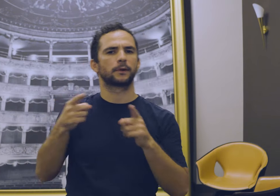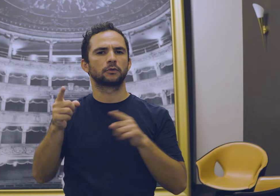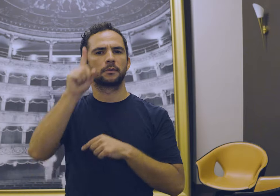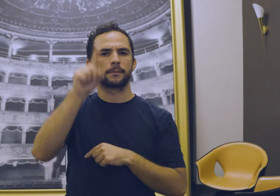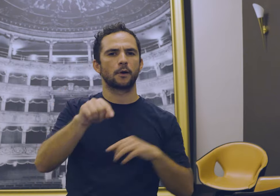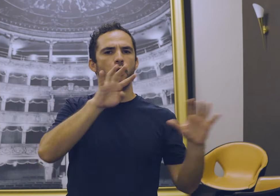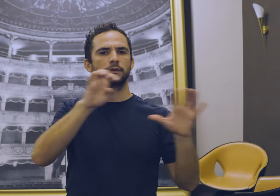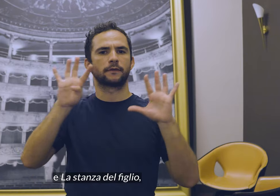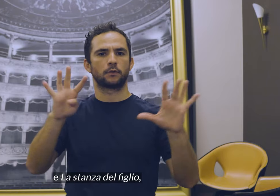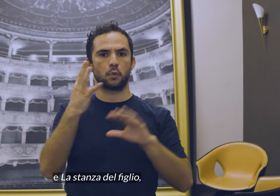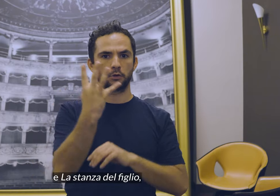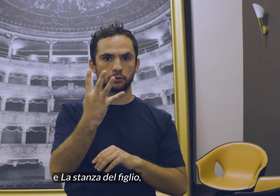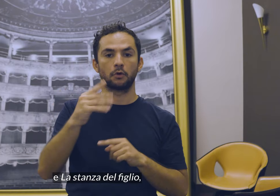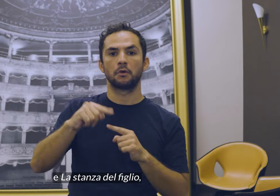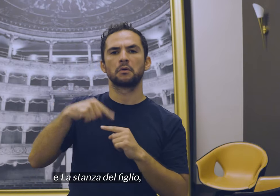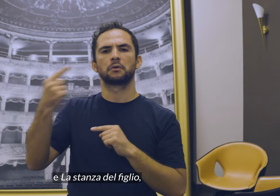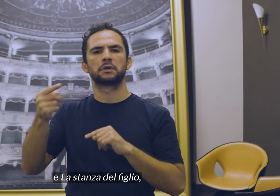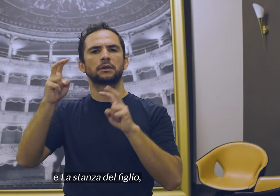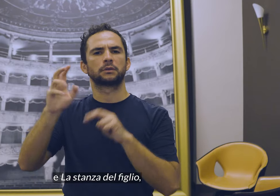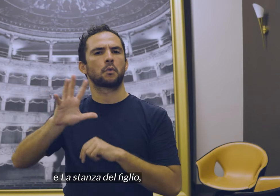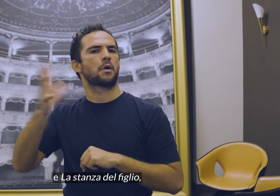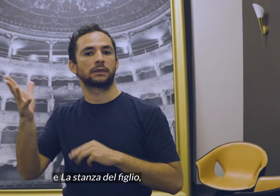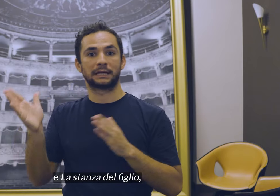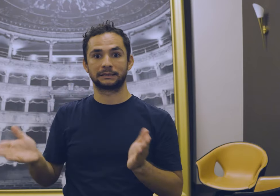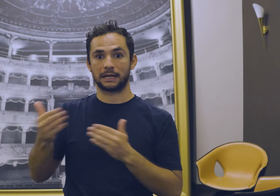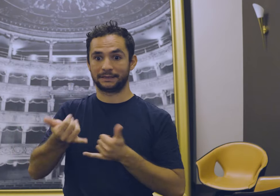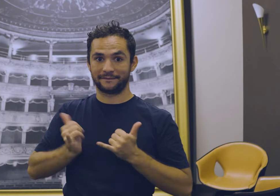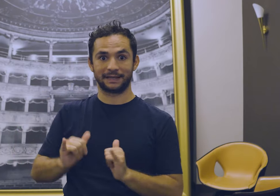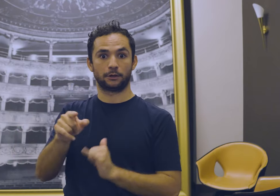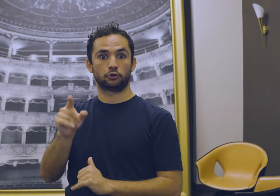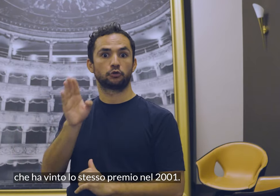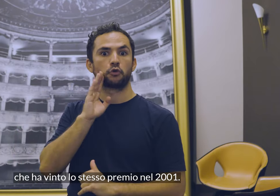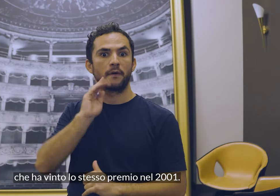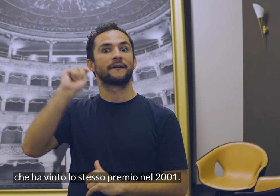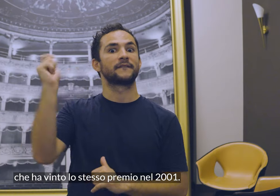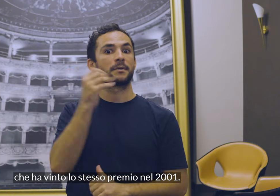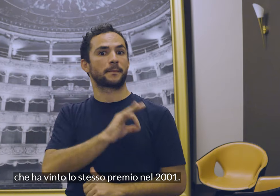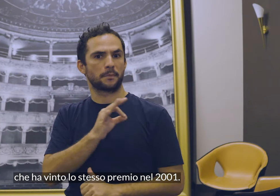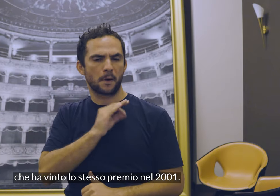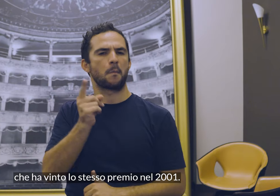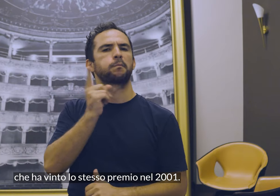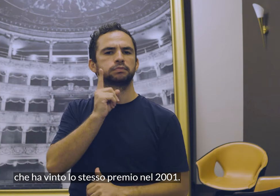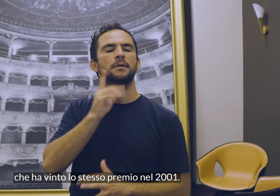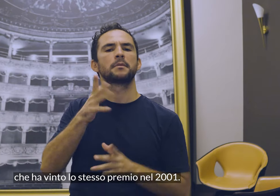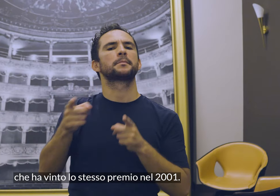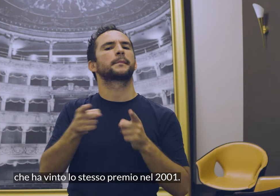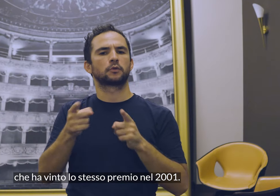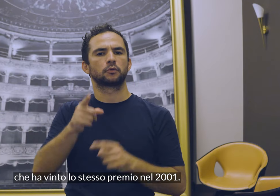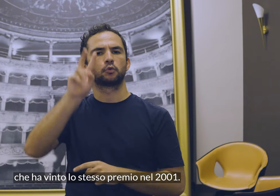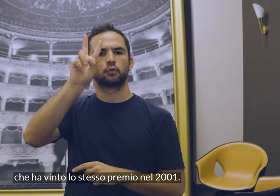E la stanza del figlio che ha vinto lo stesso premio nel